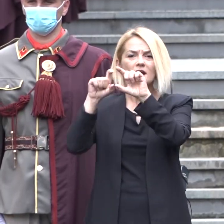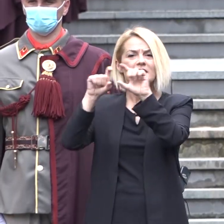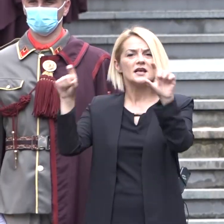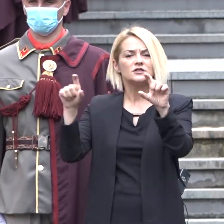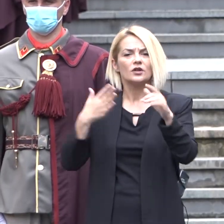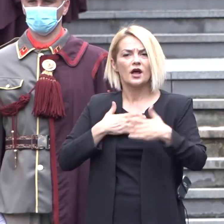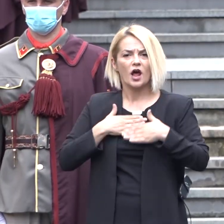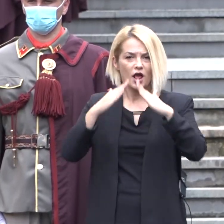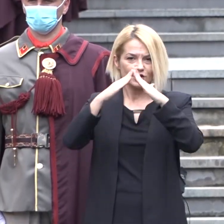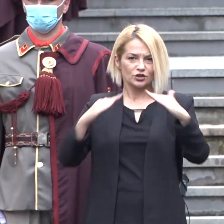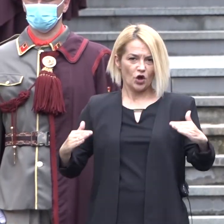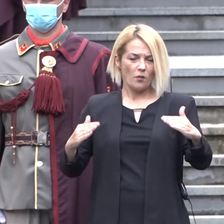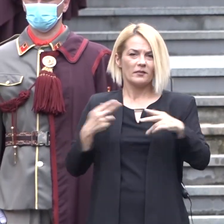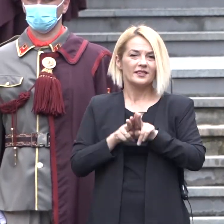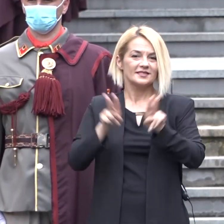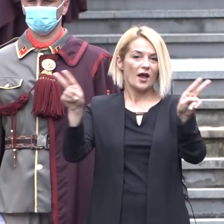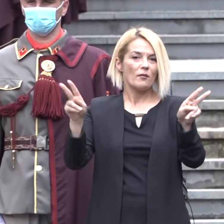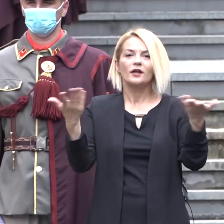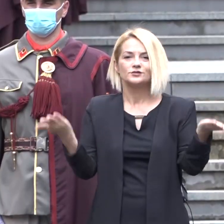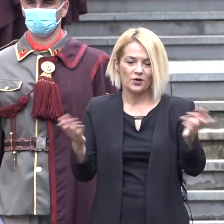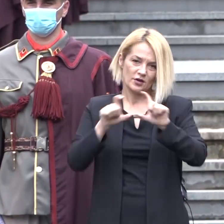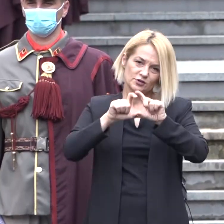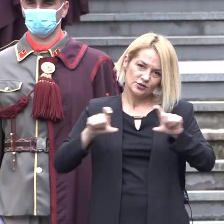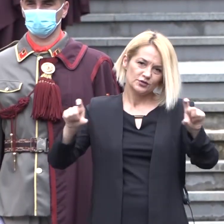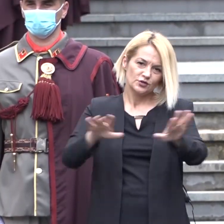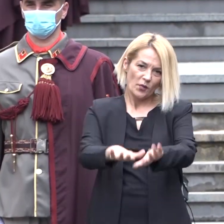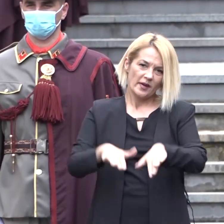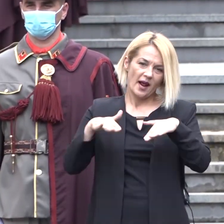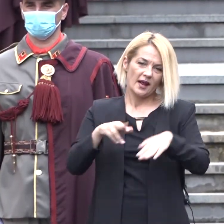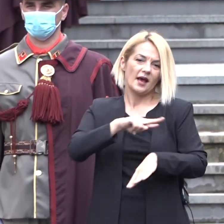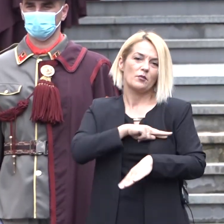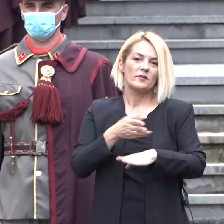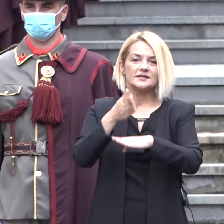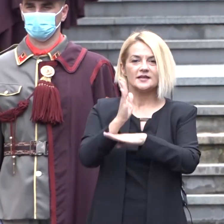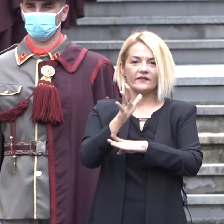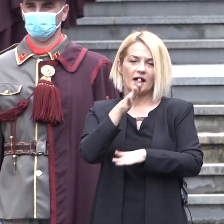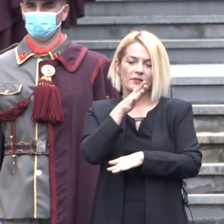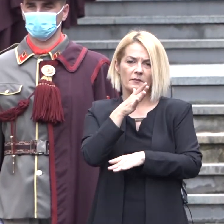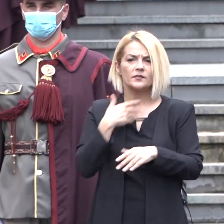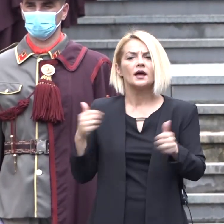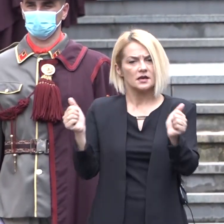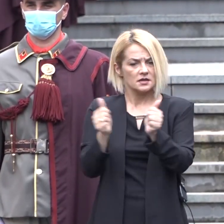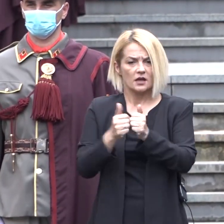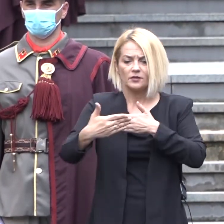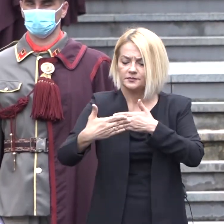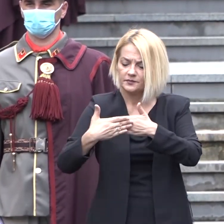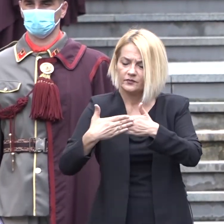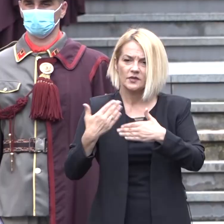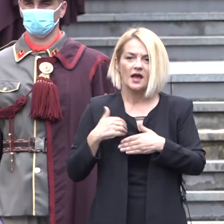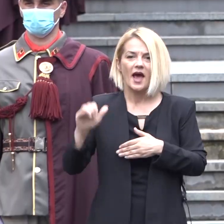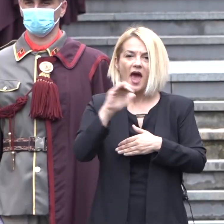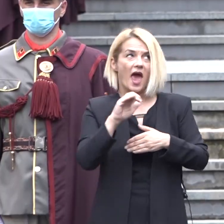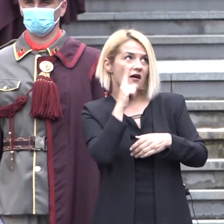тие дебати е нашиот дом на демократијата, Собранијето на Р.С. Македонија. Да работиме на приближување на нашето